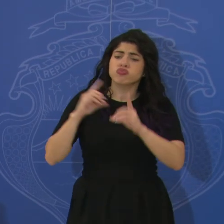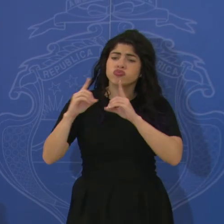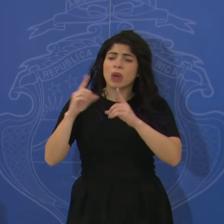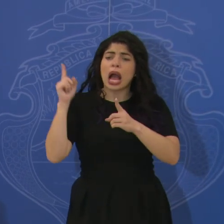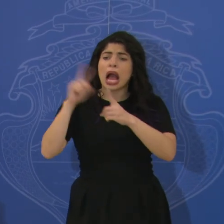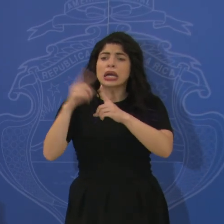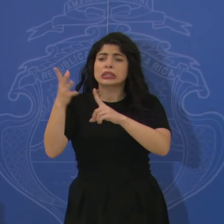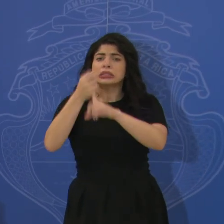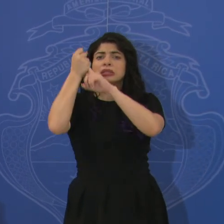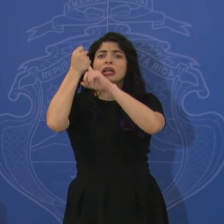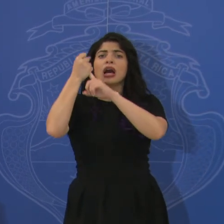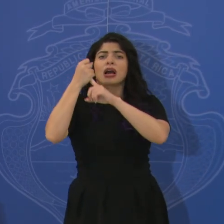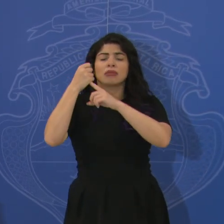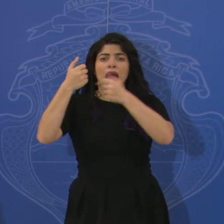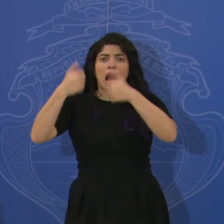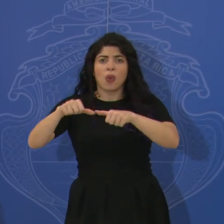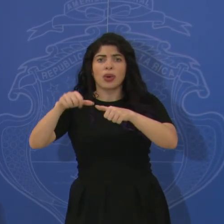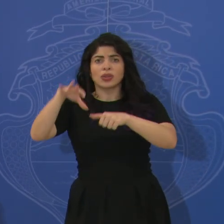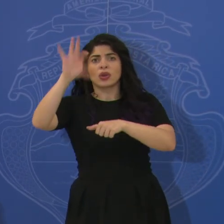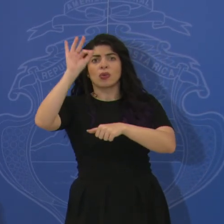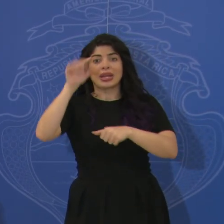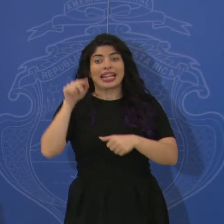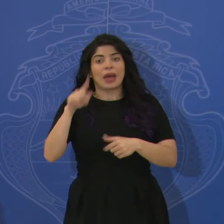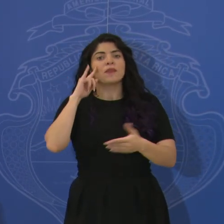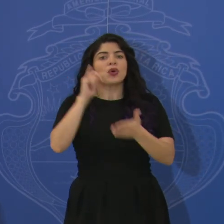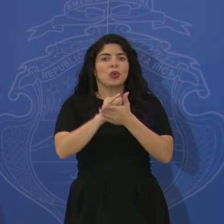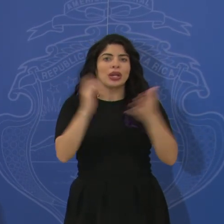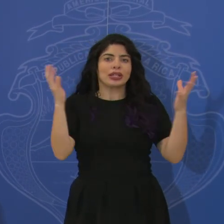esos acuerdos. Bueno, justamente para eso es el mecanismo.